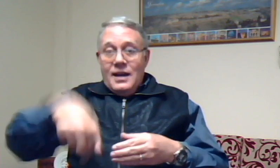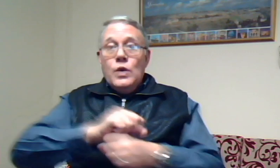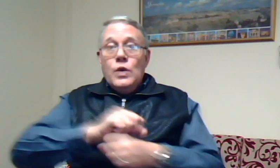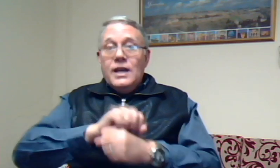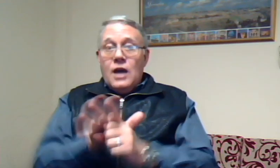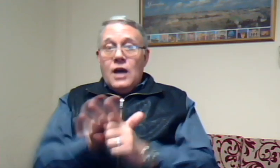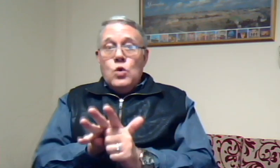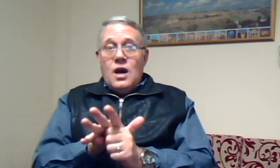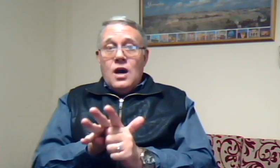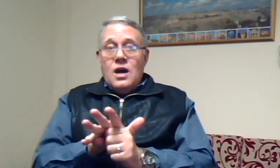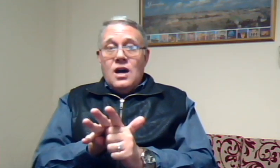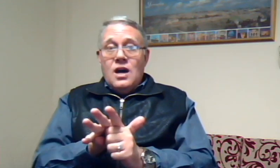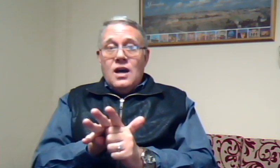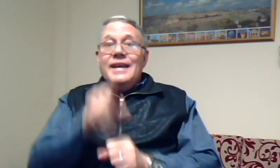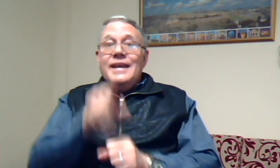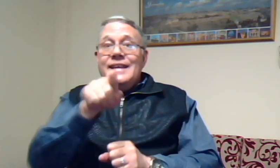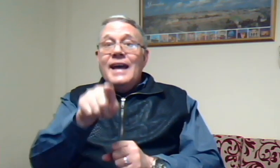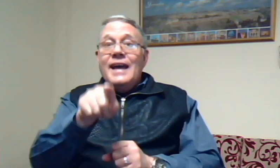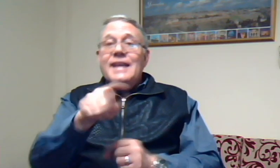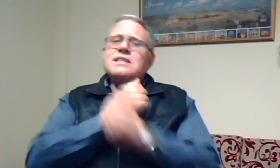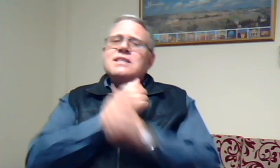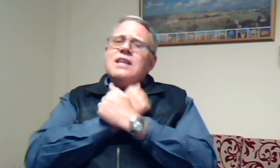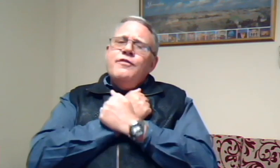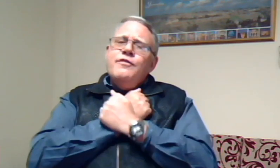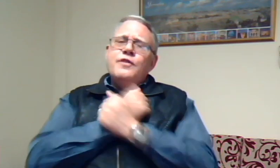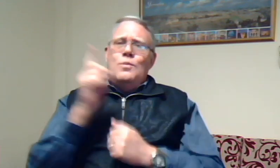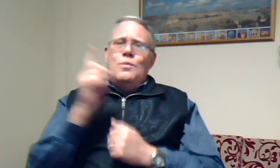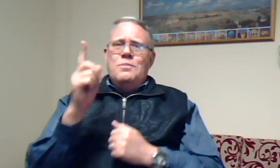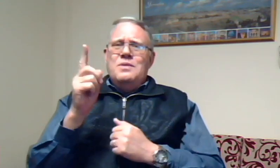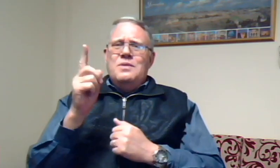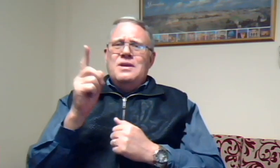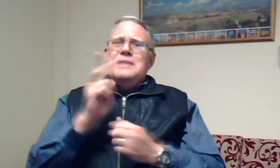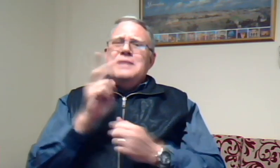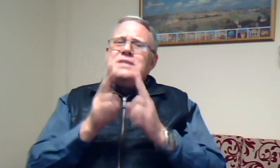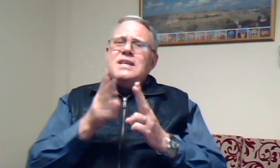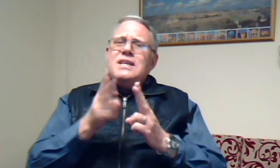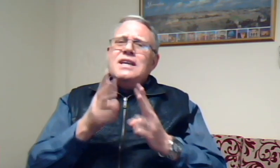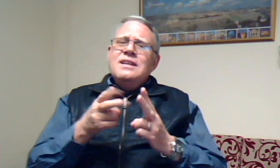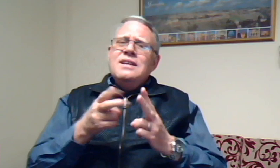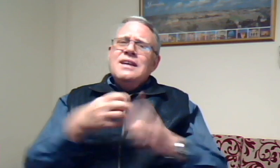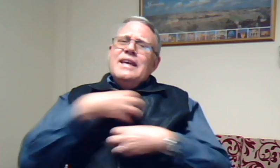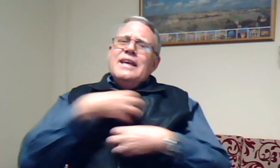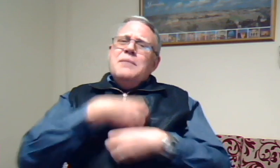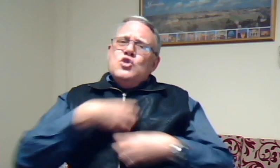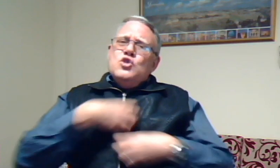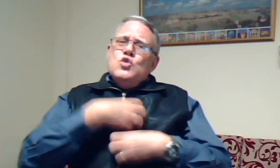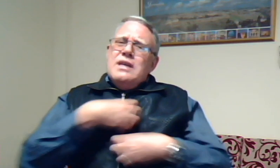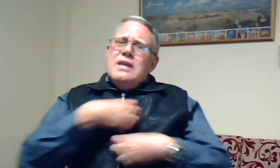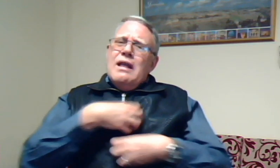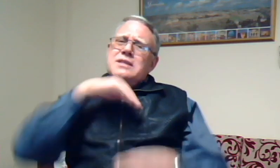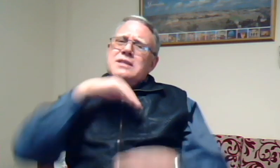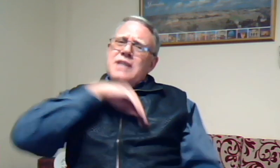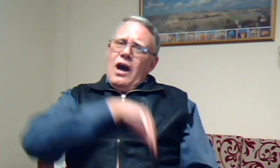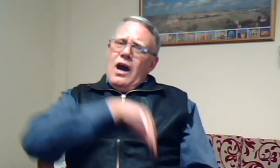in Corona jy is lief vir hom miskien emotioneel is jy af